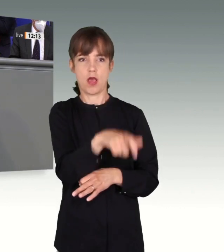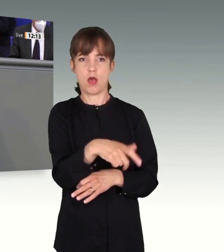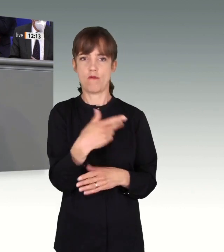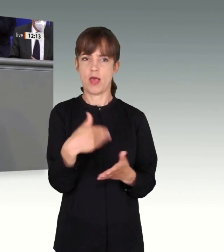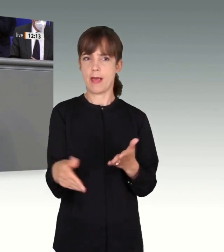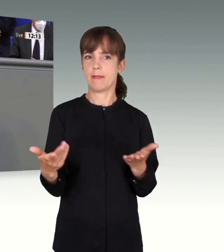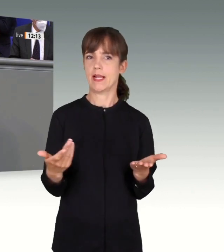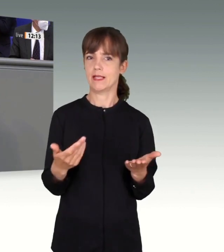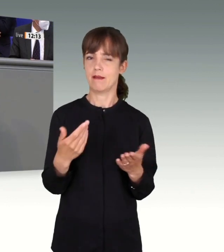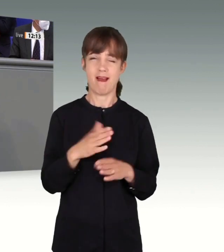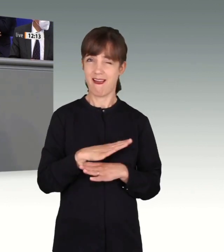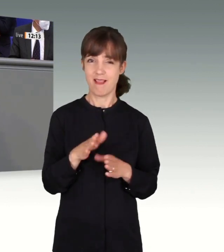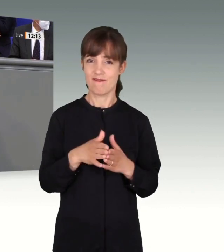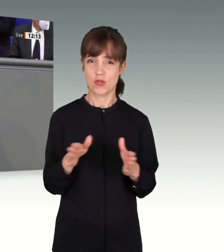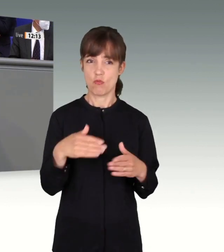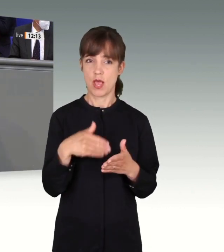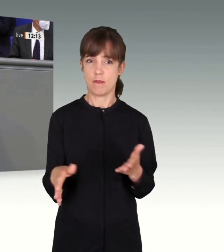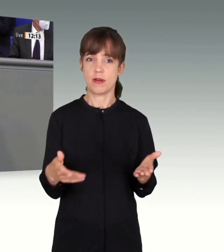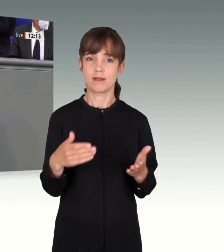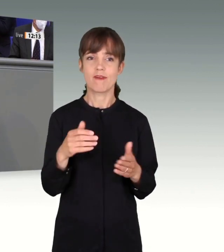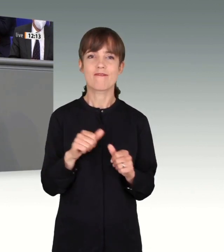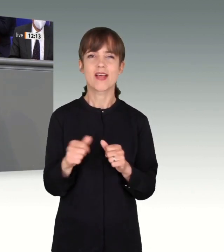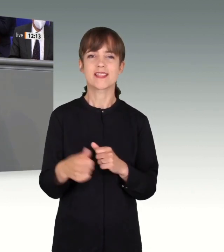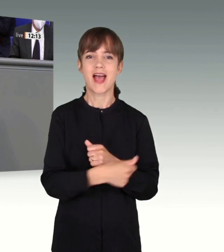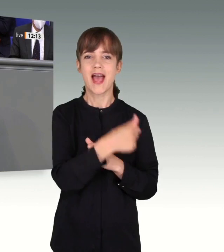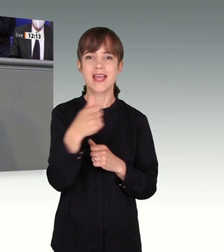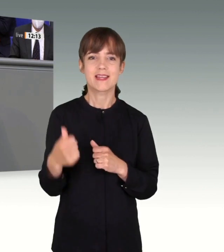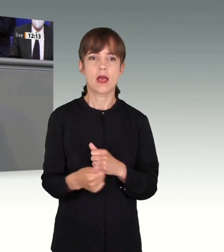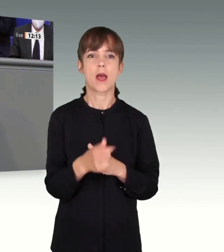dieser historischen Debatte heute durch Abwesenheit glänzt.